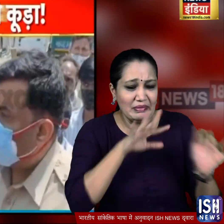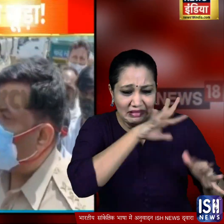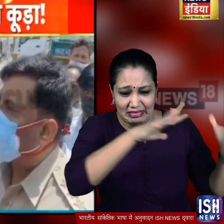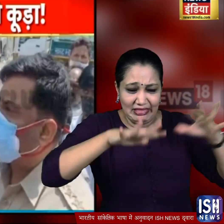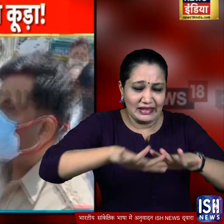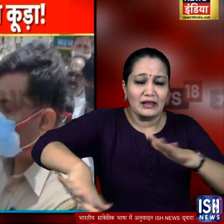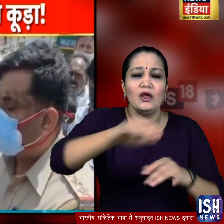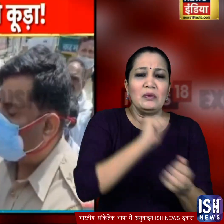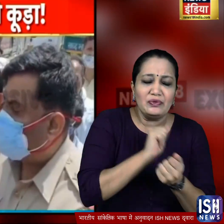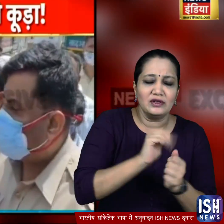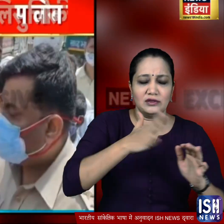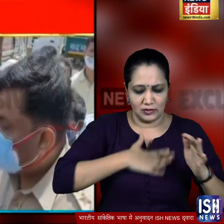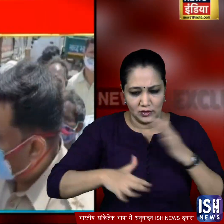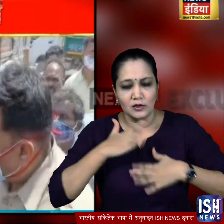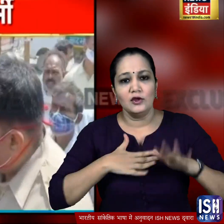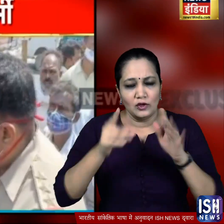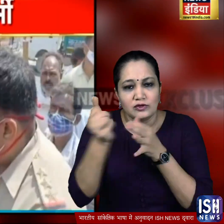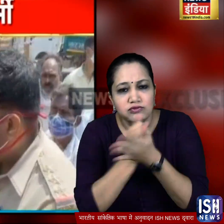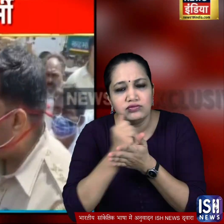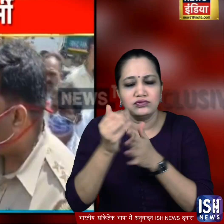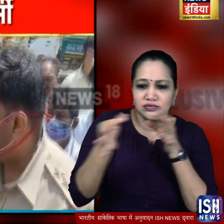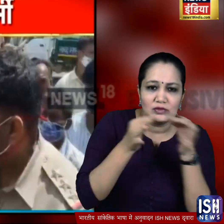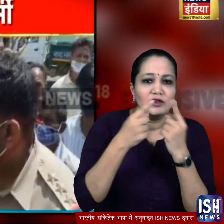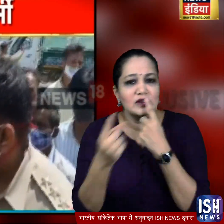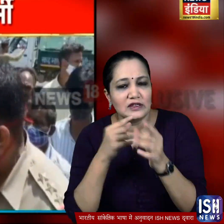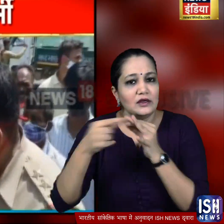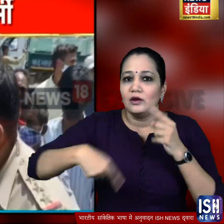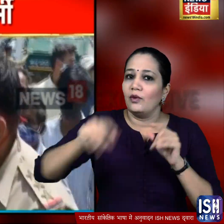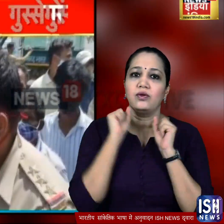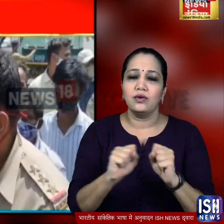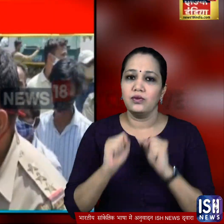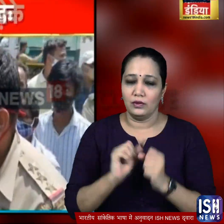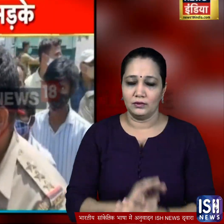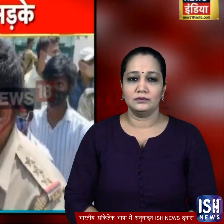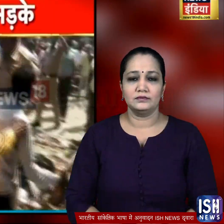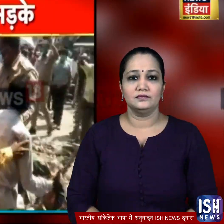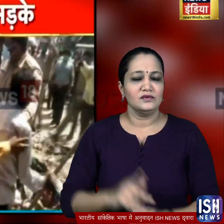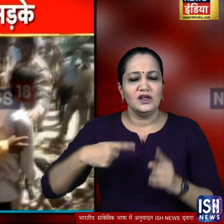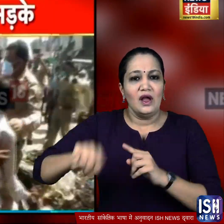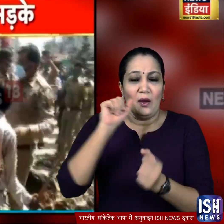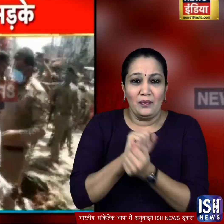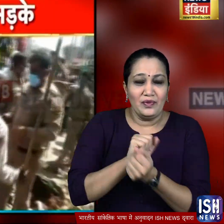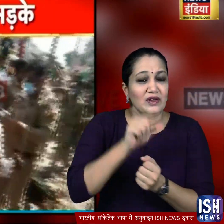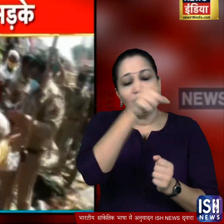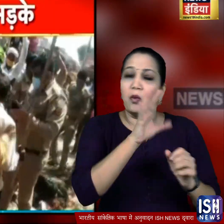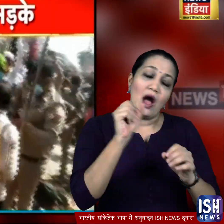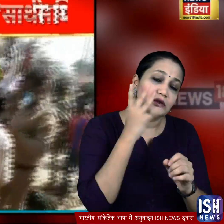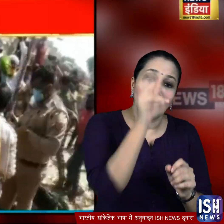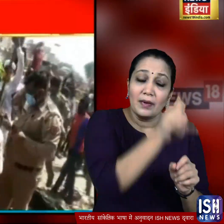बिगड़ती देखकर पुलिस वालों ने इन लोगों को शांत करने की कोशिश की लेकिन उन्हें मनाना इतना आसान नहीं था क्योंकि वो उस पुलिस वाले को सस्पेंड करने की